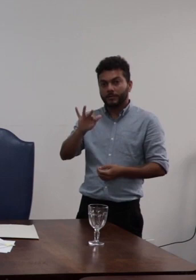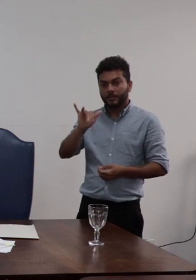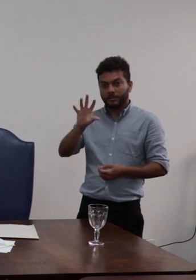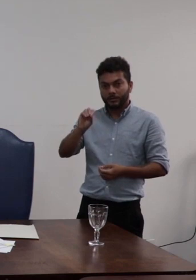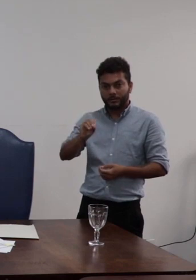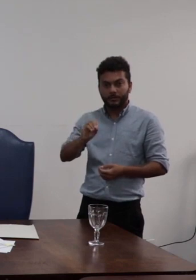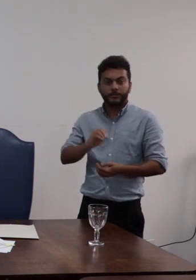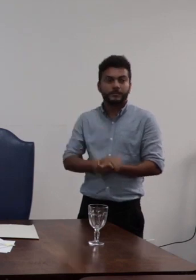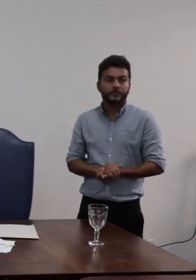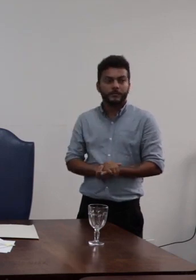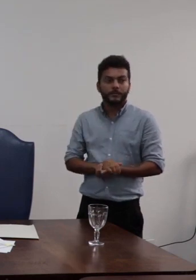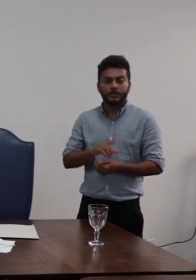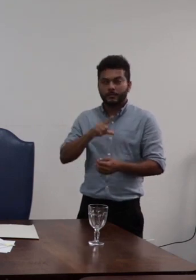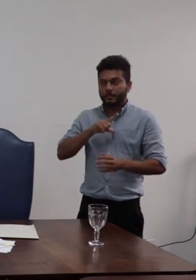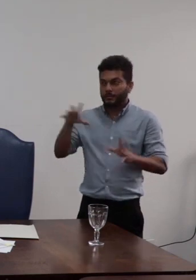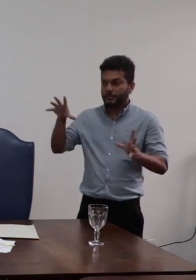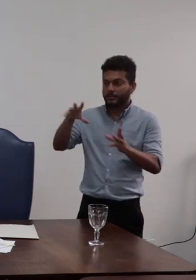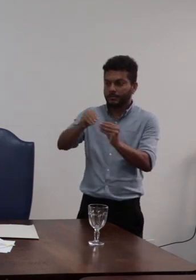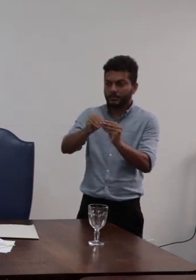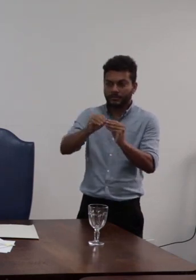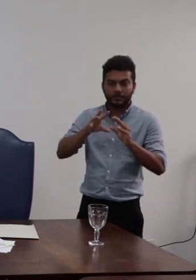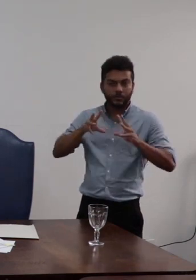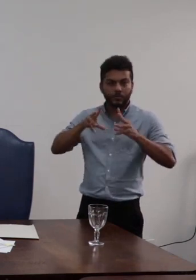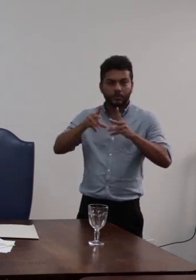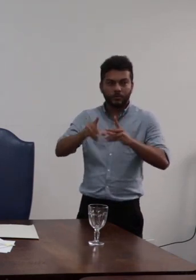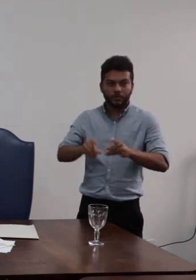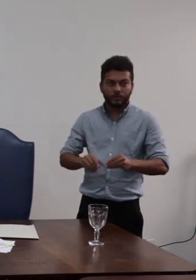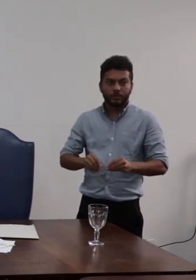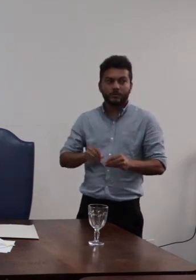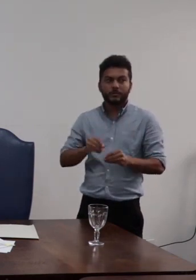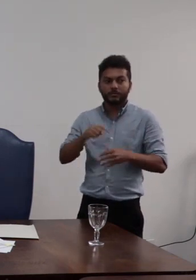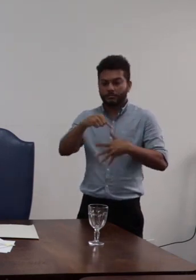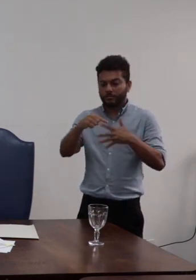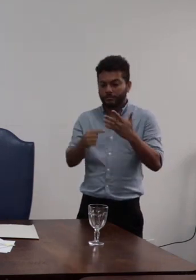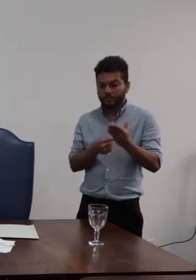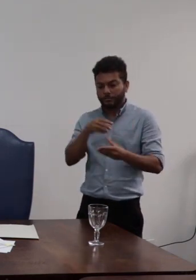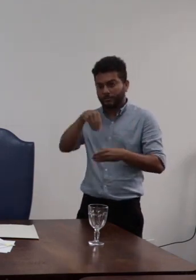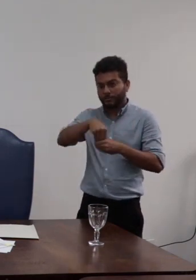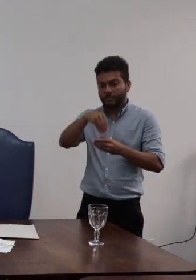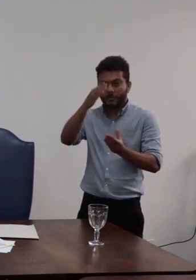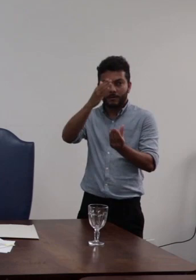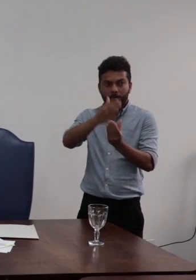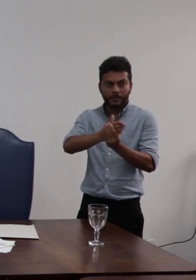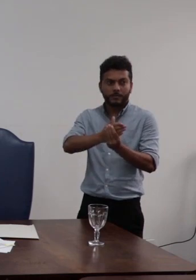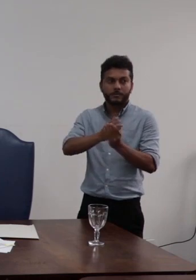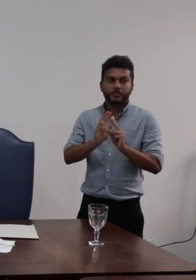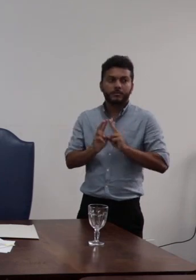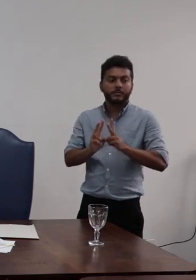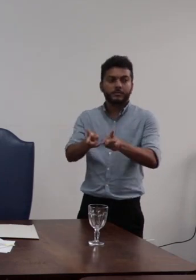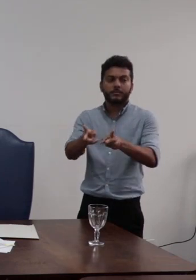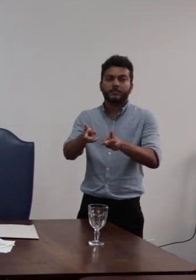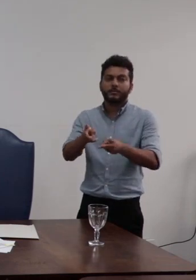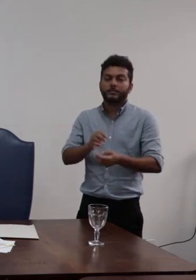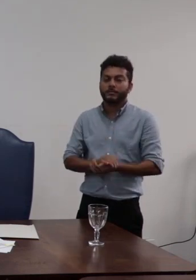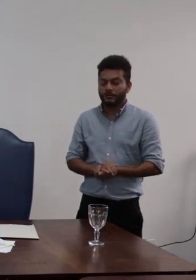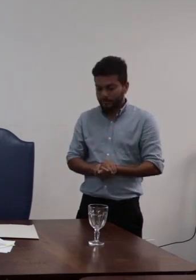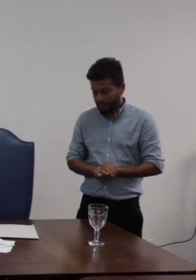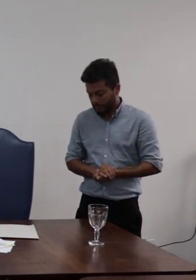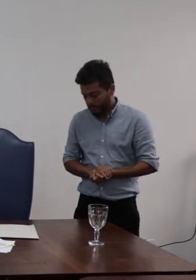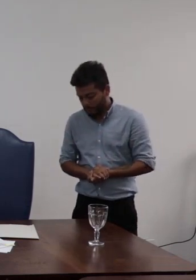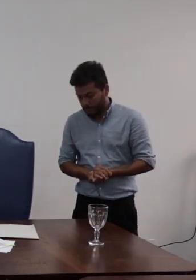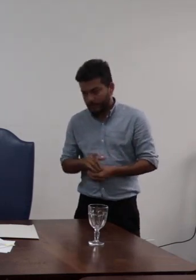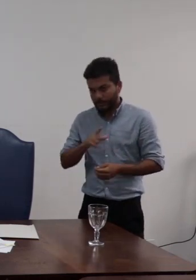fazendo o resumo de todo os contos de todo o processo ele segue inclusive a